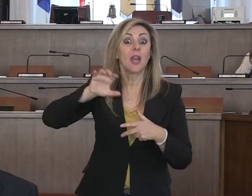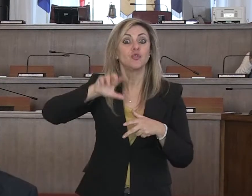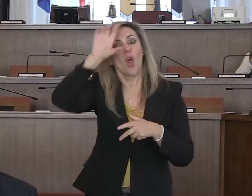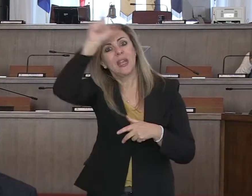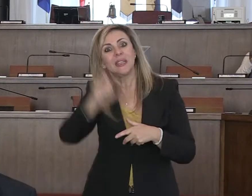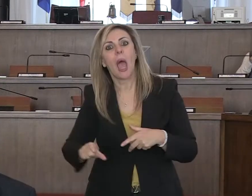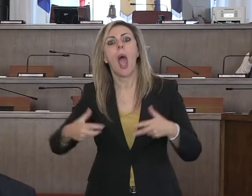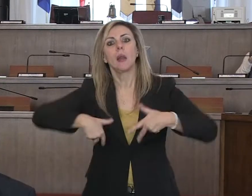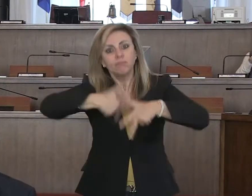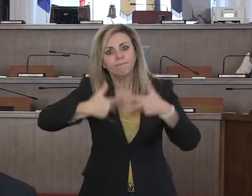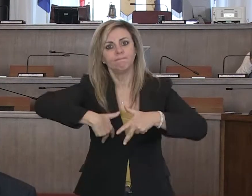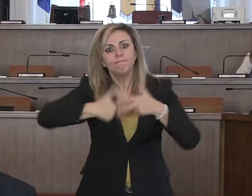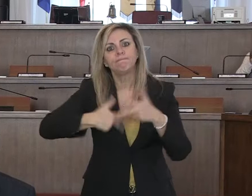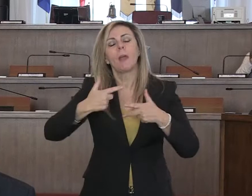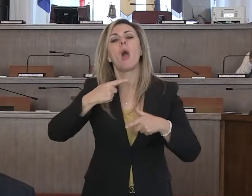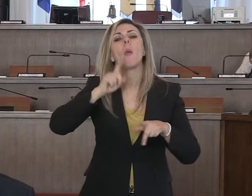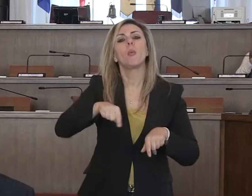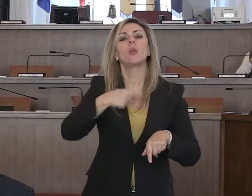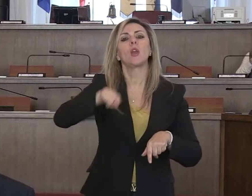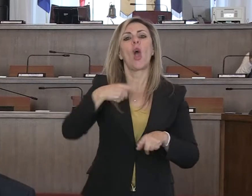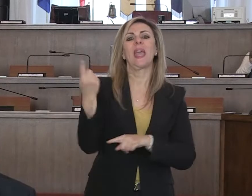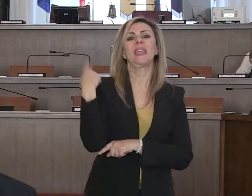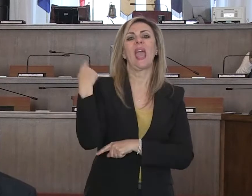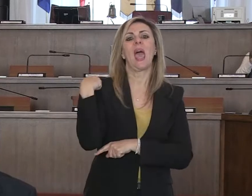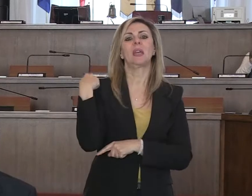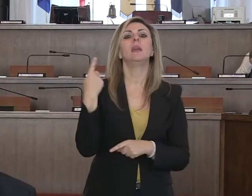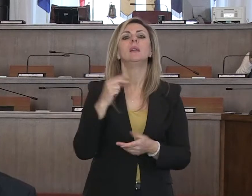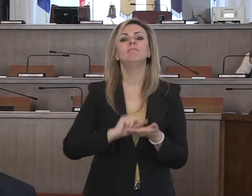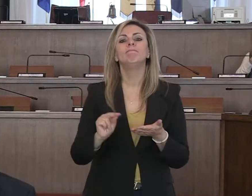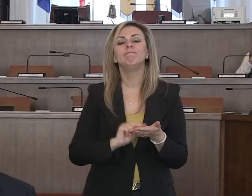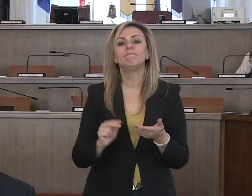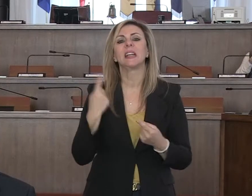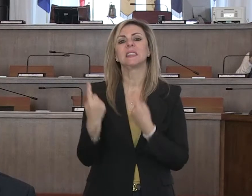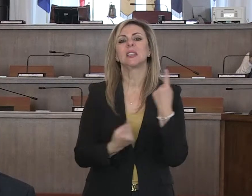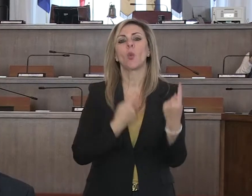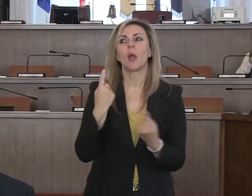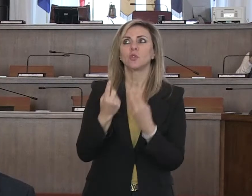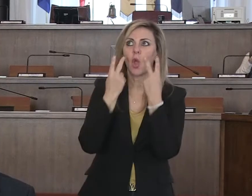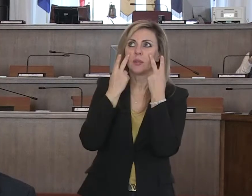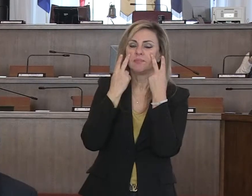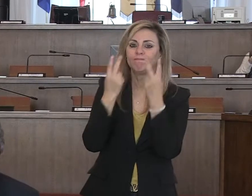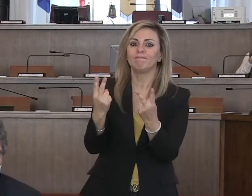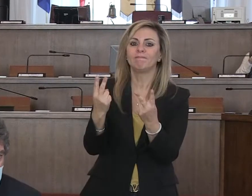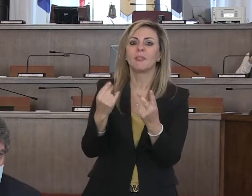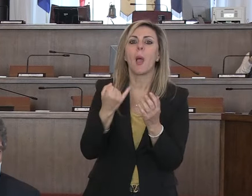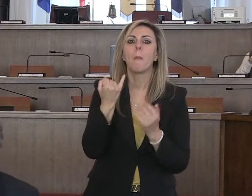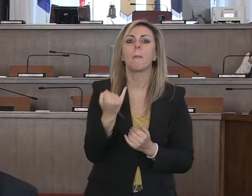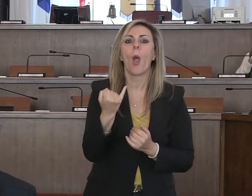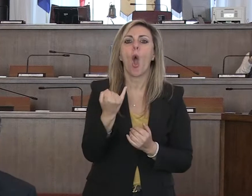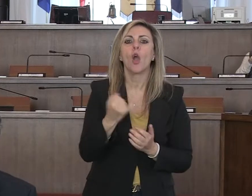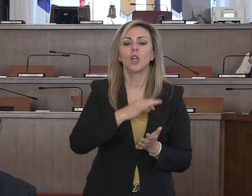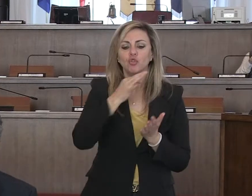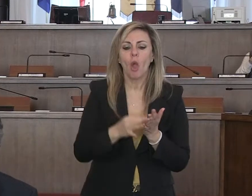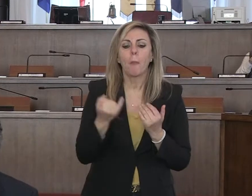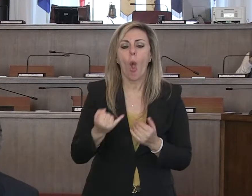naturalmente anche noi abbiamo descritto anche ieri la drammatica situazione che ci vede avere pochi giorni, se non